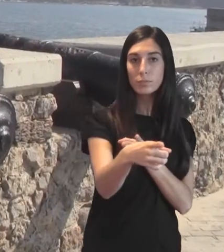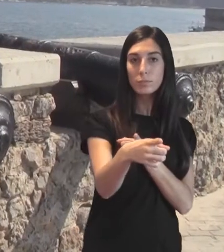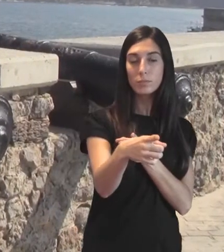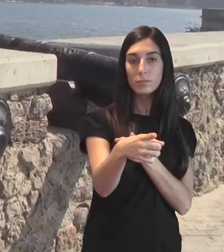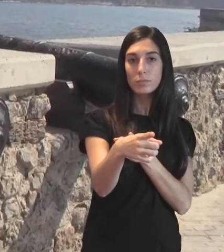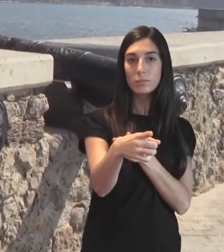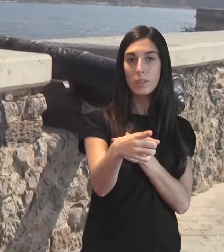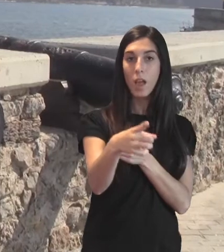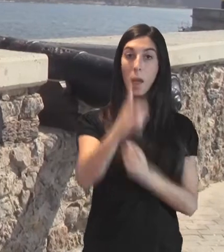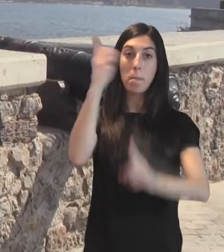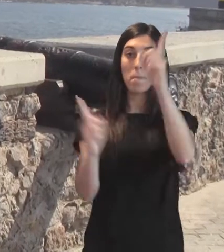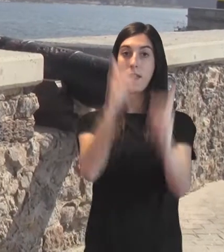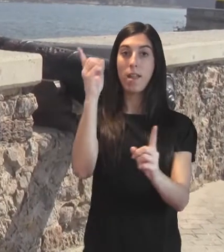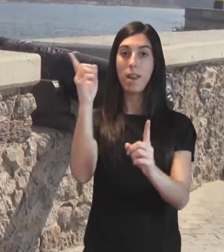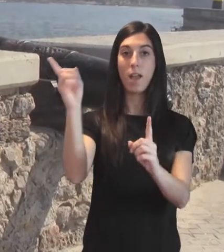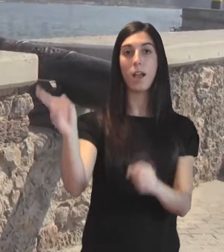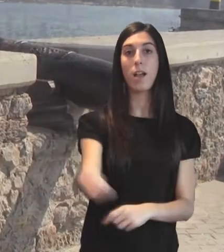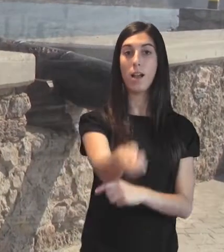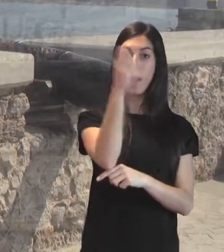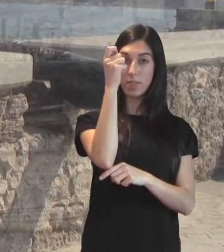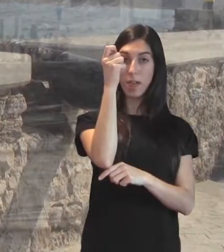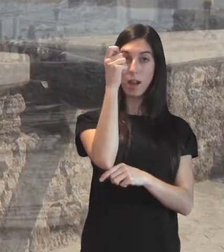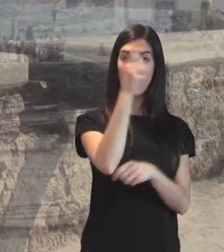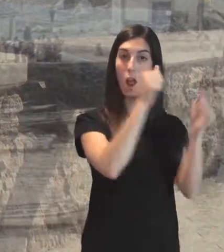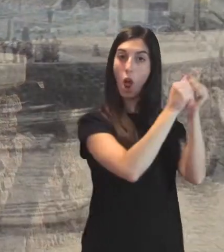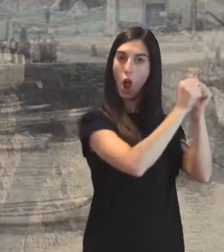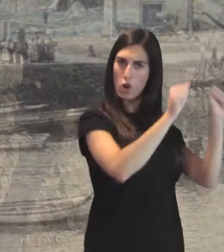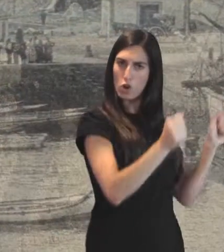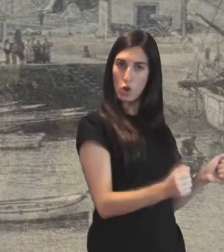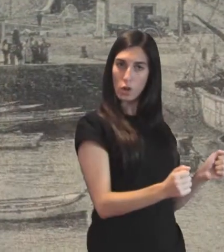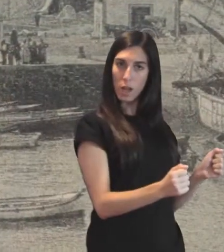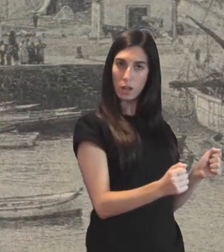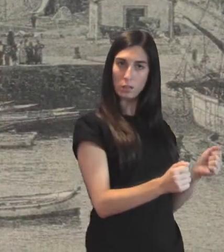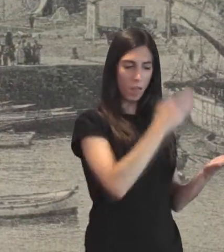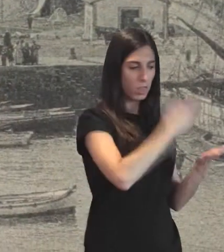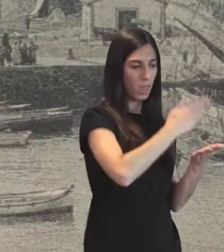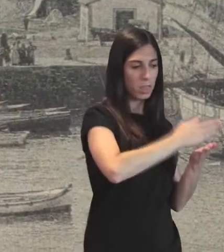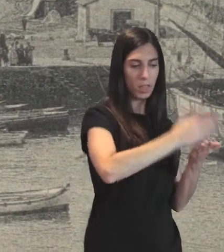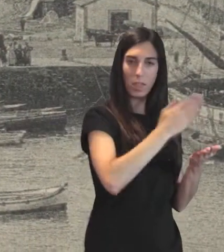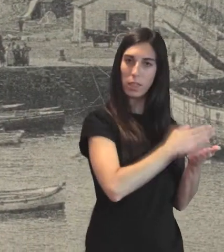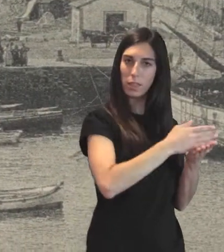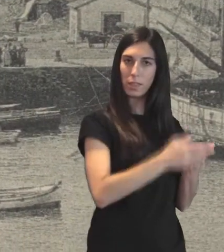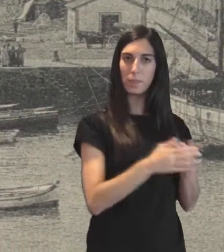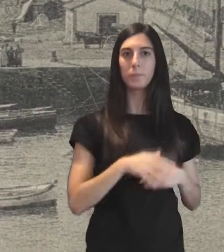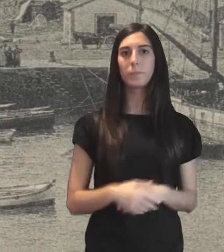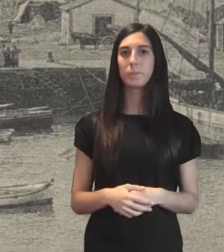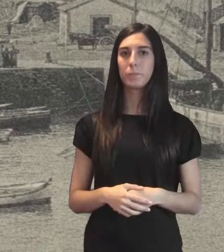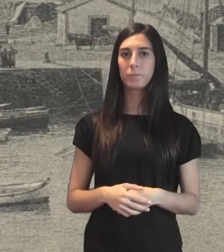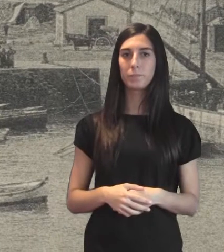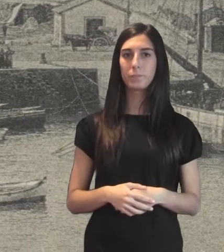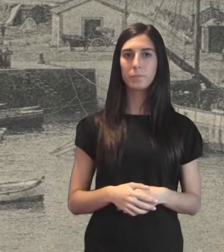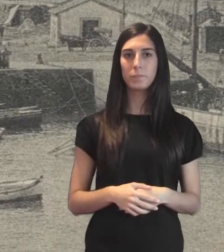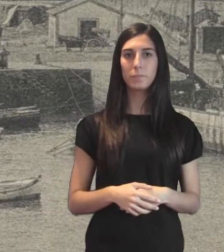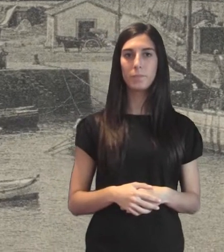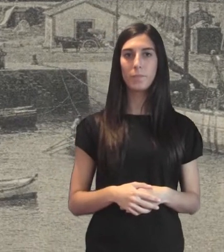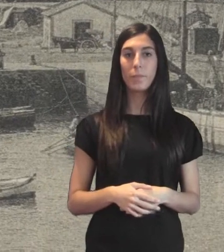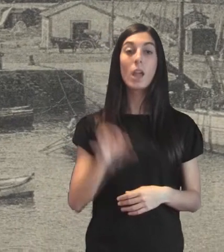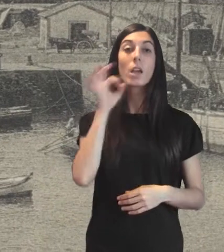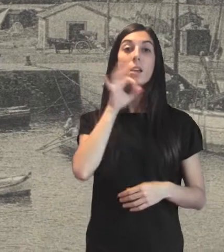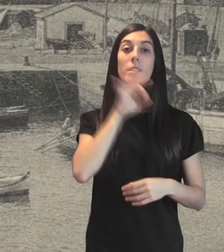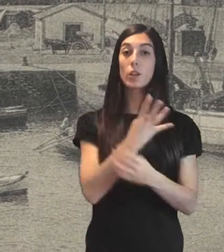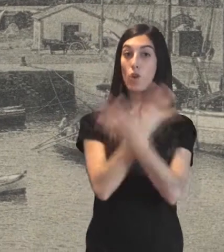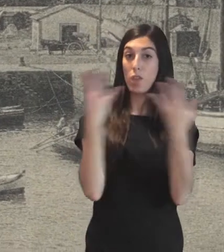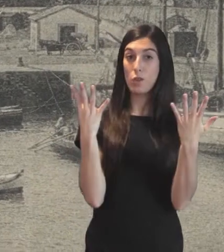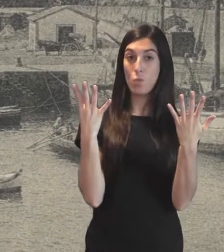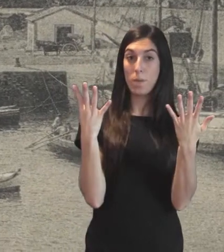Edad Media Comillas vivía de su puerto pesquero y de su actividad agrícola y ganadera, y alcanza su esplendor con la caza de ballenas, convirtiéndola en capital